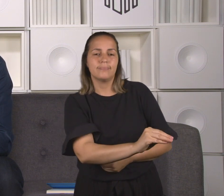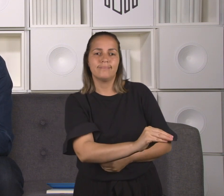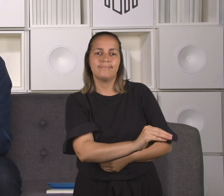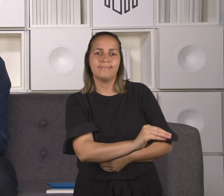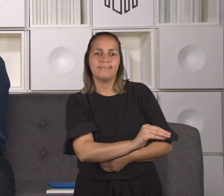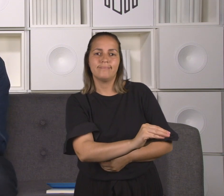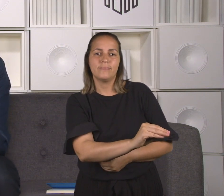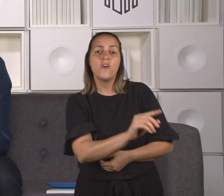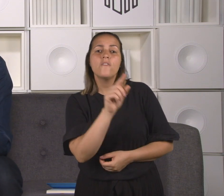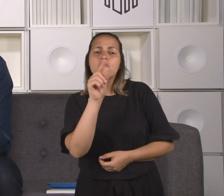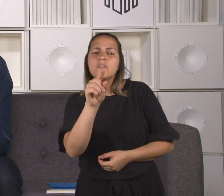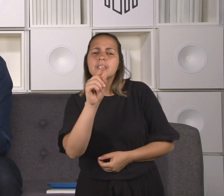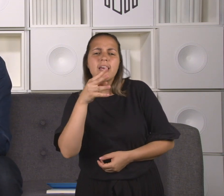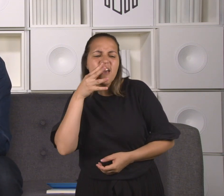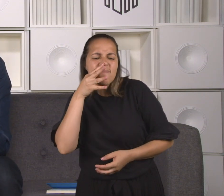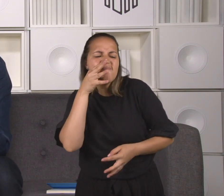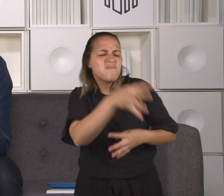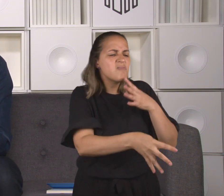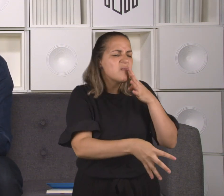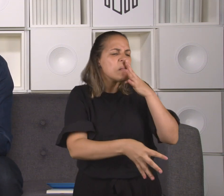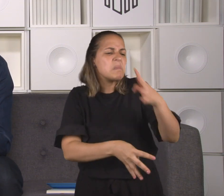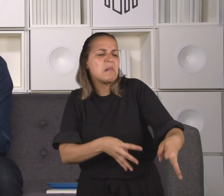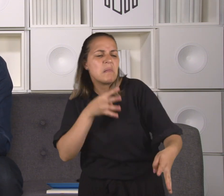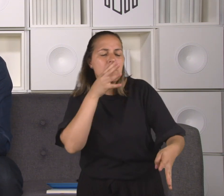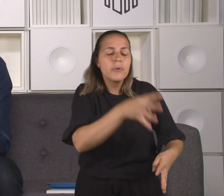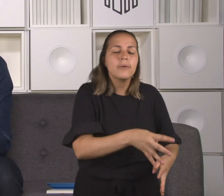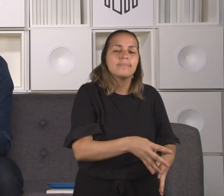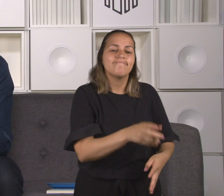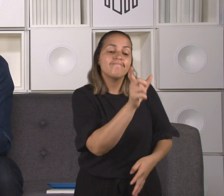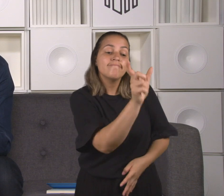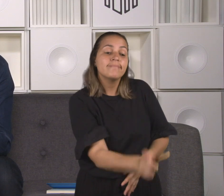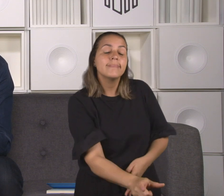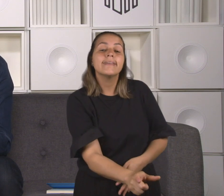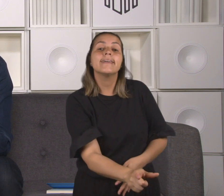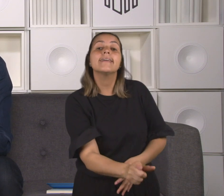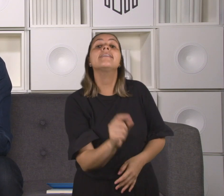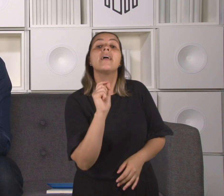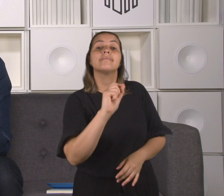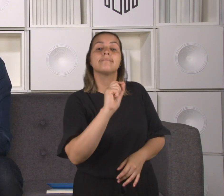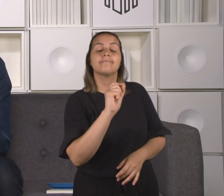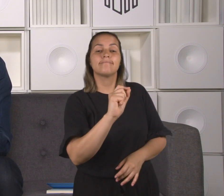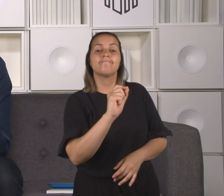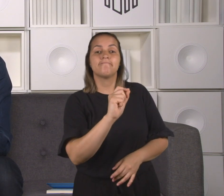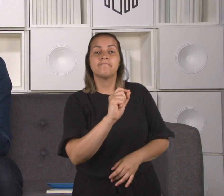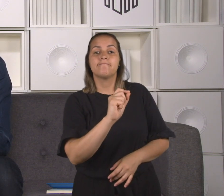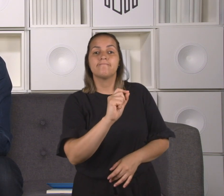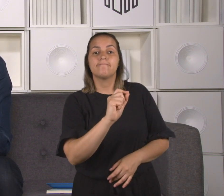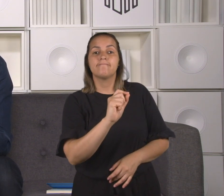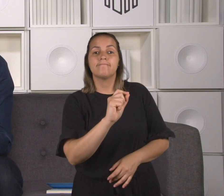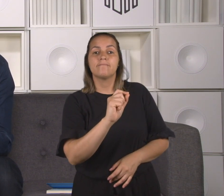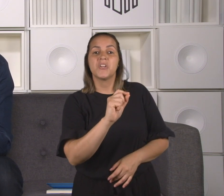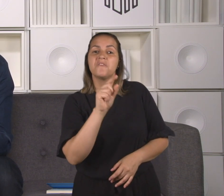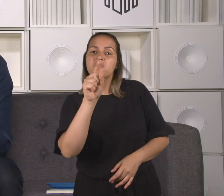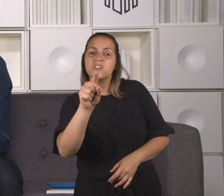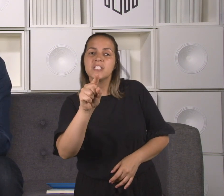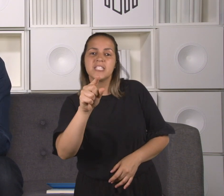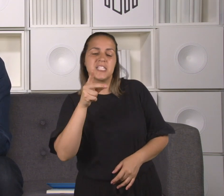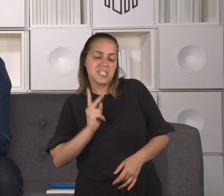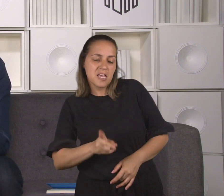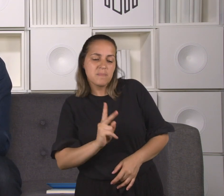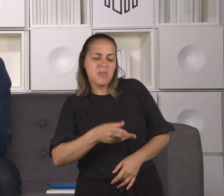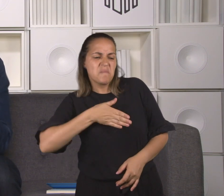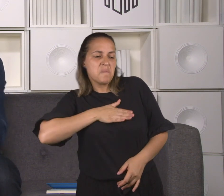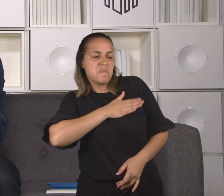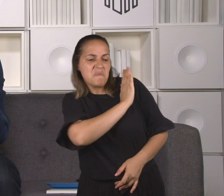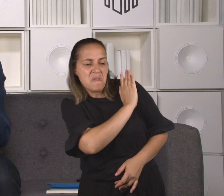Quem são as pessoas que você considera imundas e indignas de